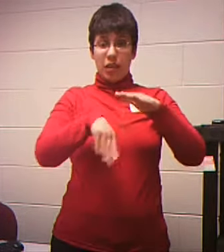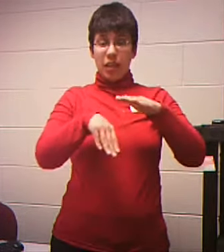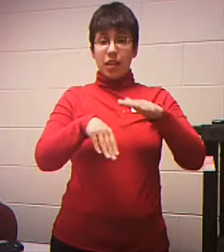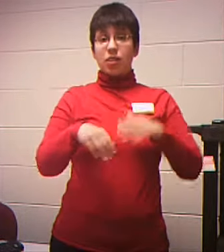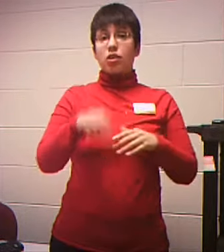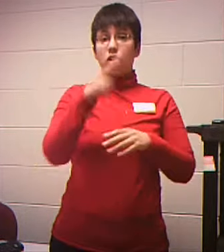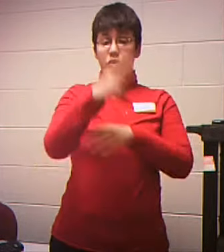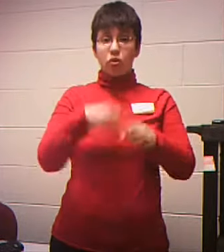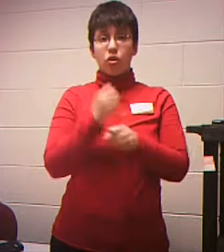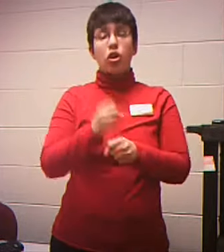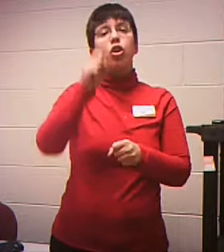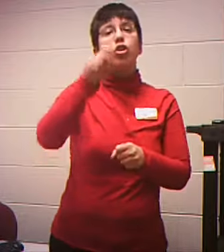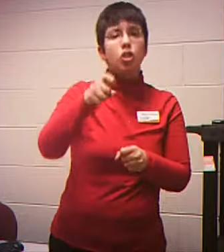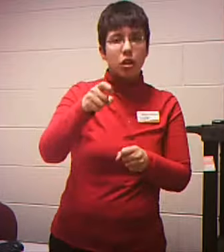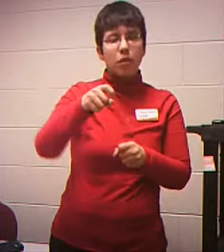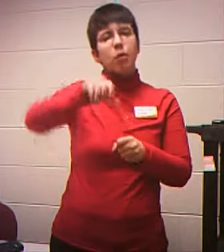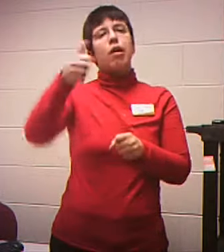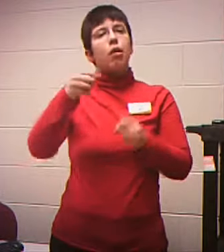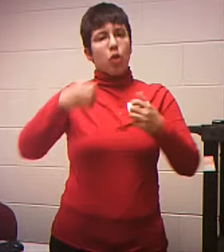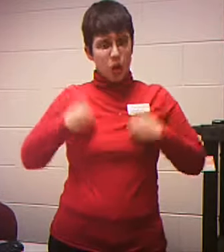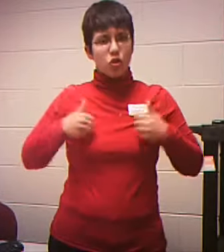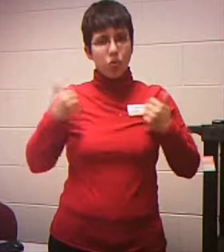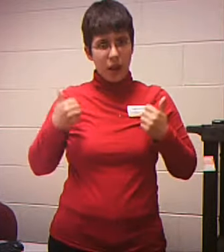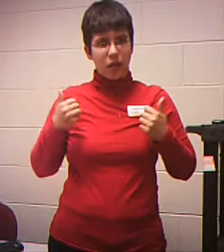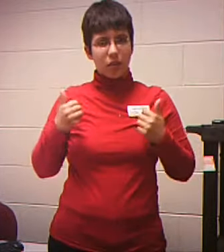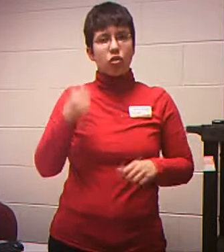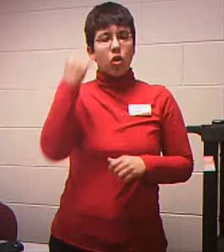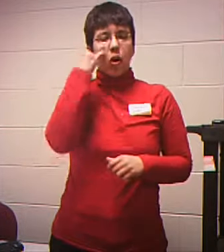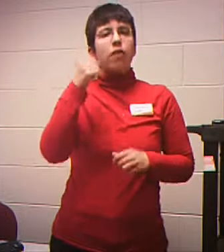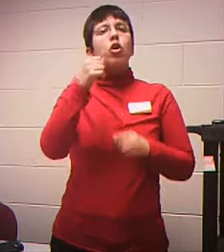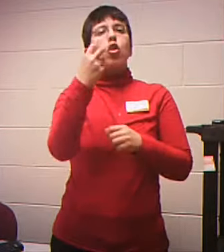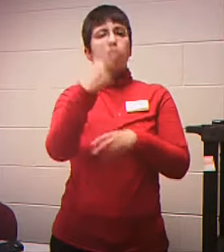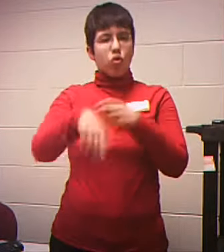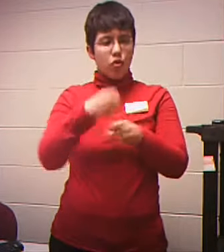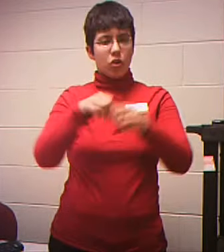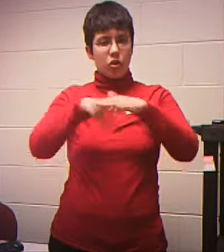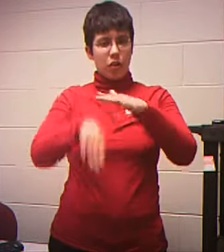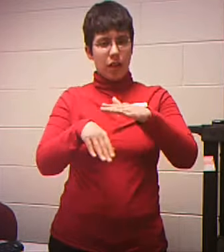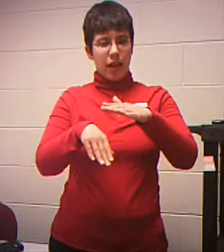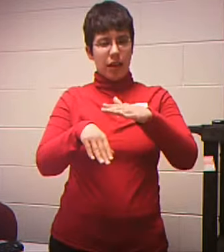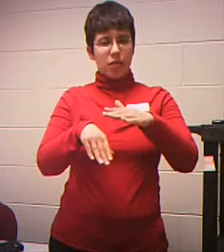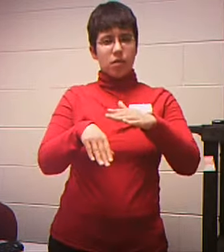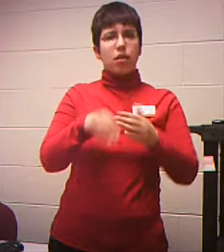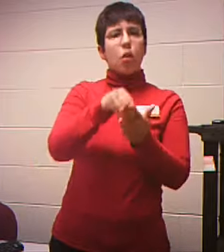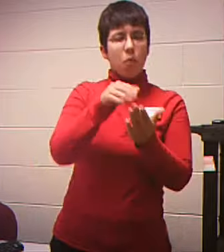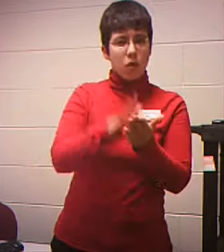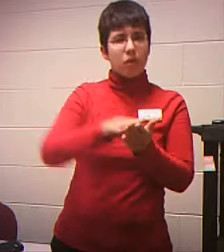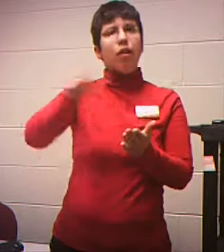address Where you were At you know Immediately before Your current address And then How long you were there And